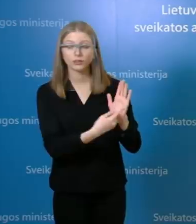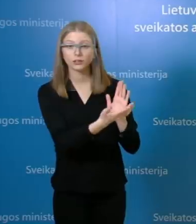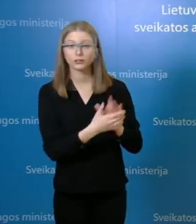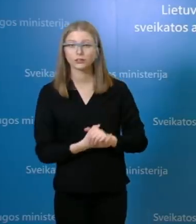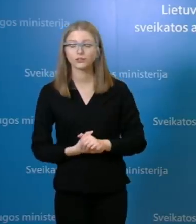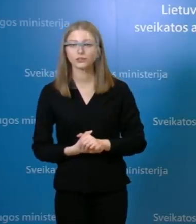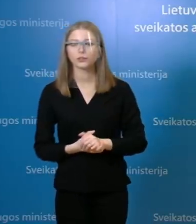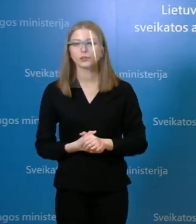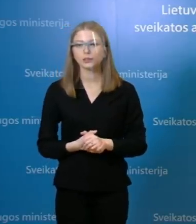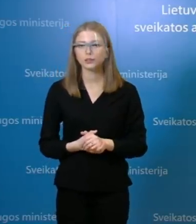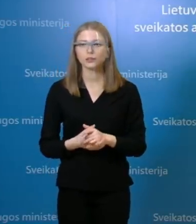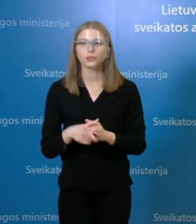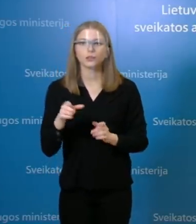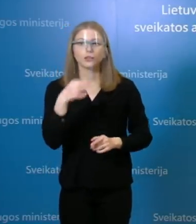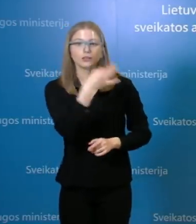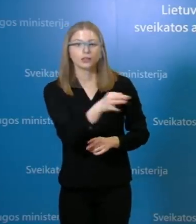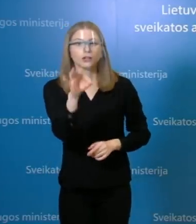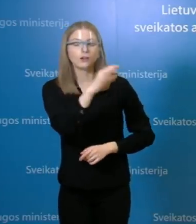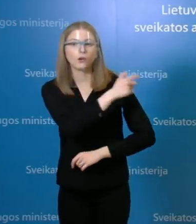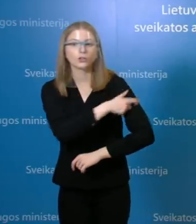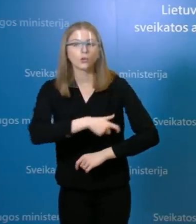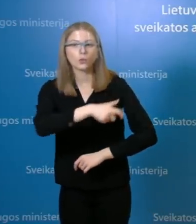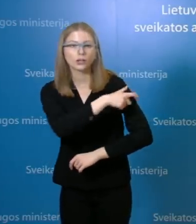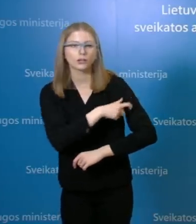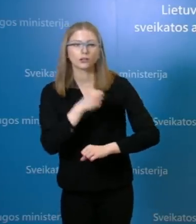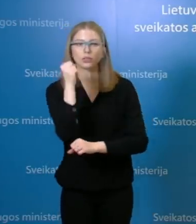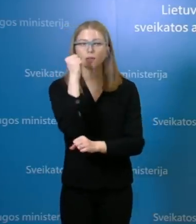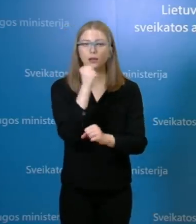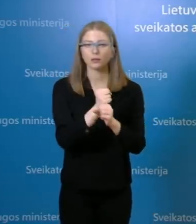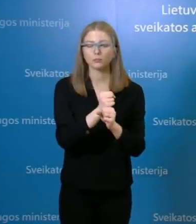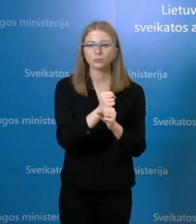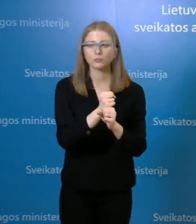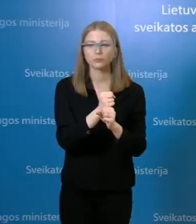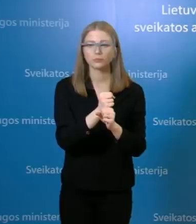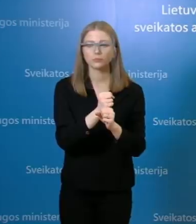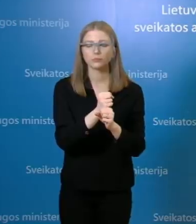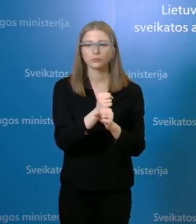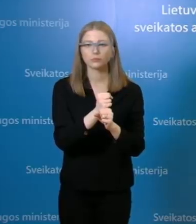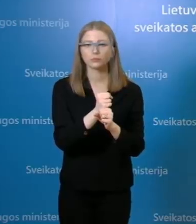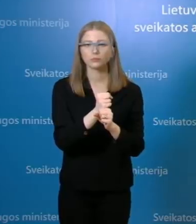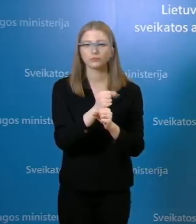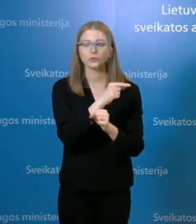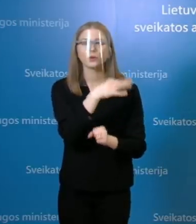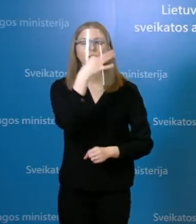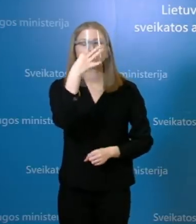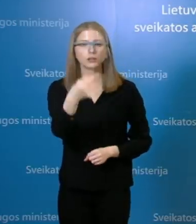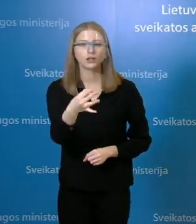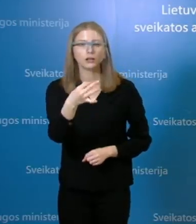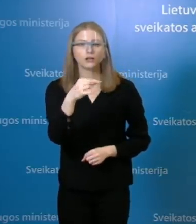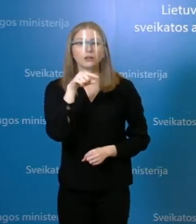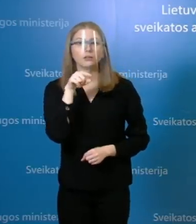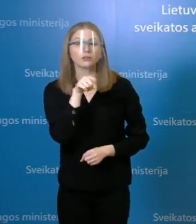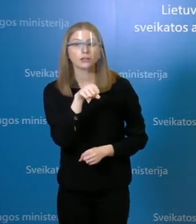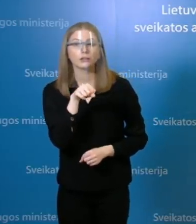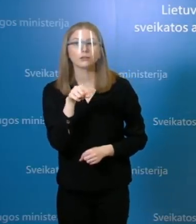Pasitikslint, minėjot dėl tų slaugytojų, darbuotojų, kitai tariant, ar galėtumate pasakyti, jūs sakėt, ne oficialiai aprinko jos buvo